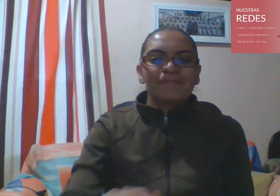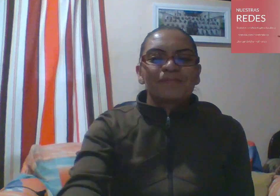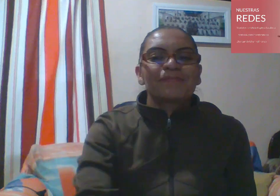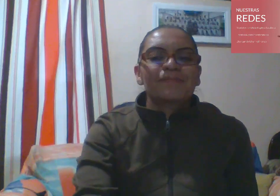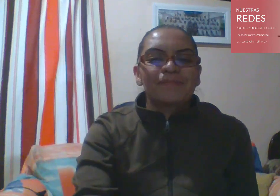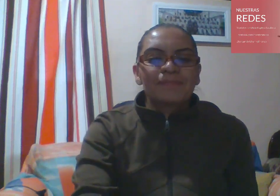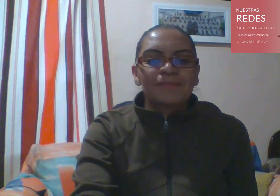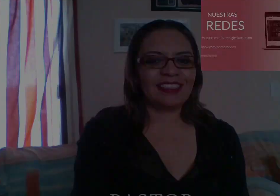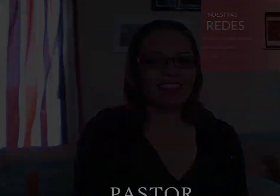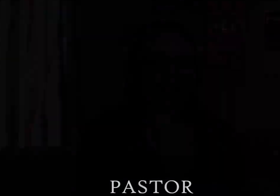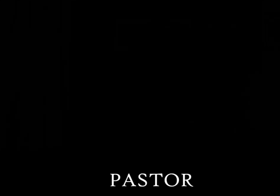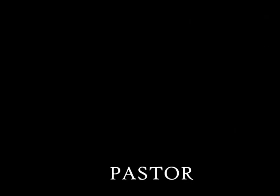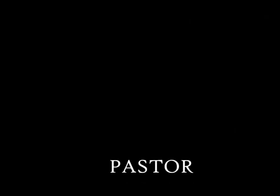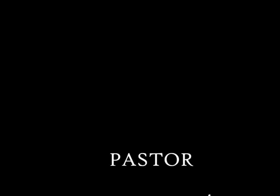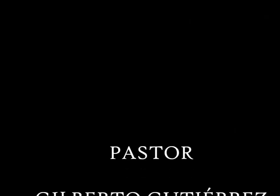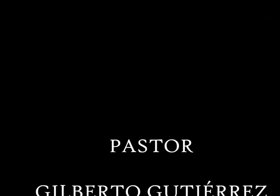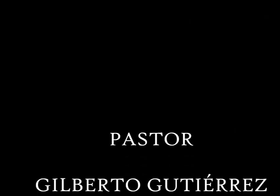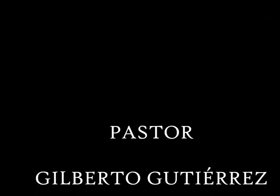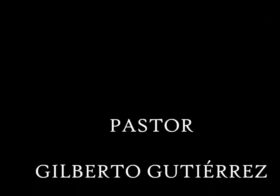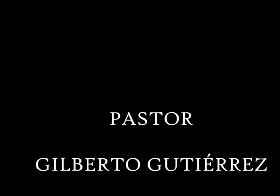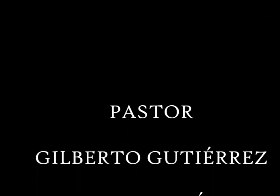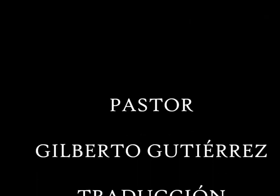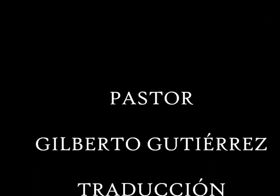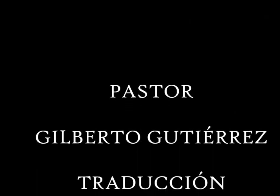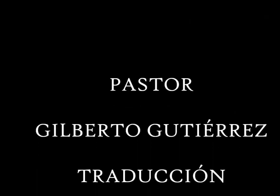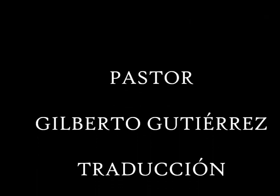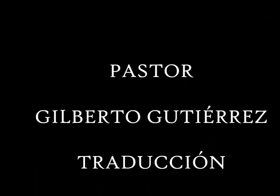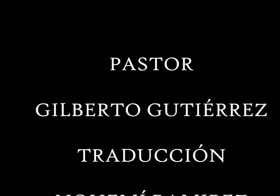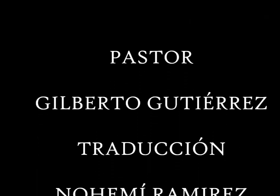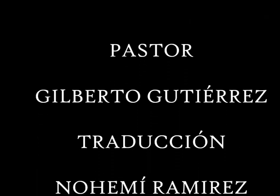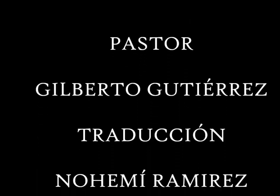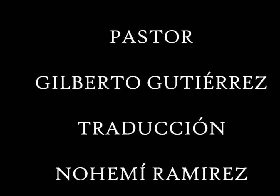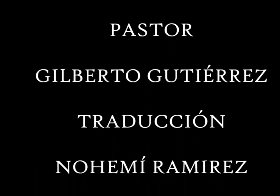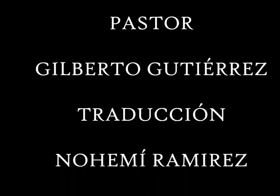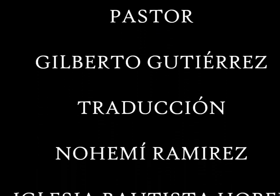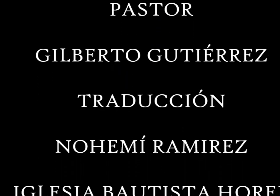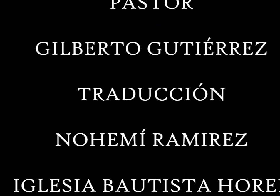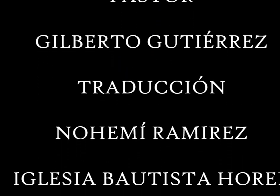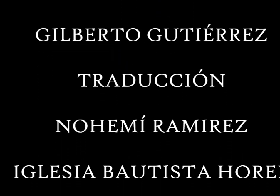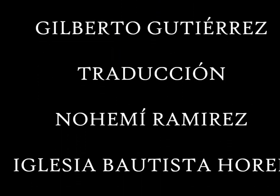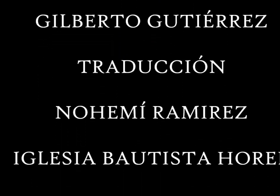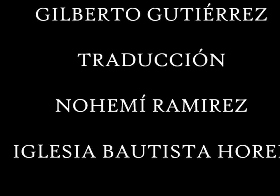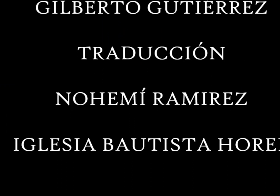¡Gracias! Gracias por ver el